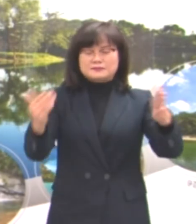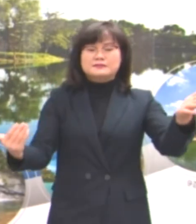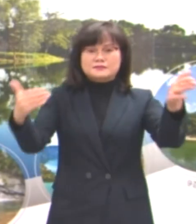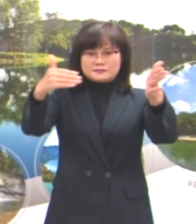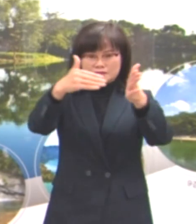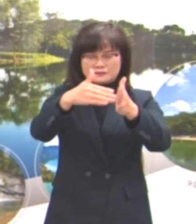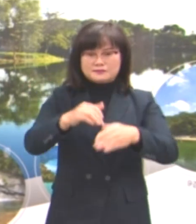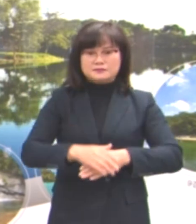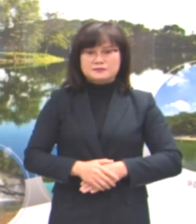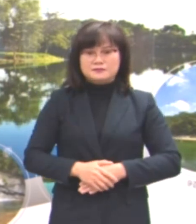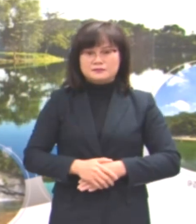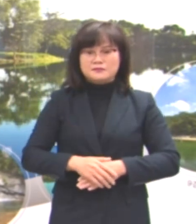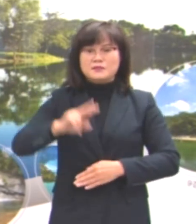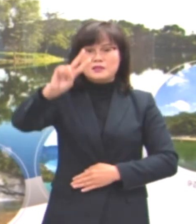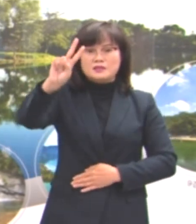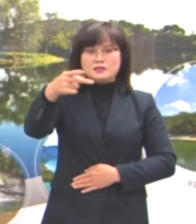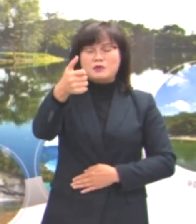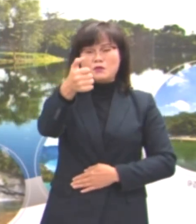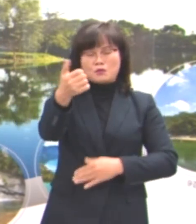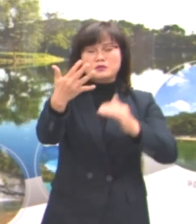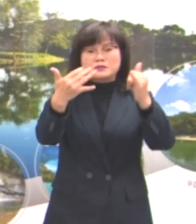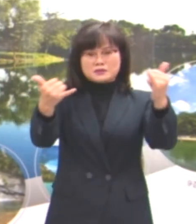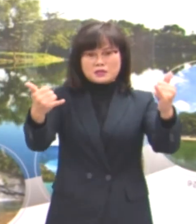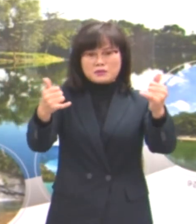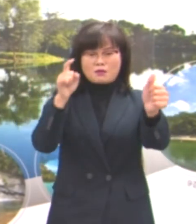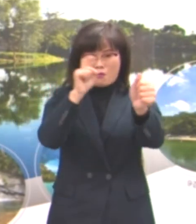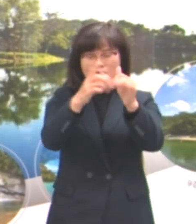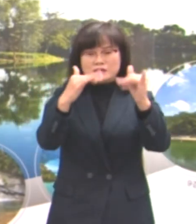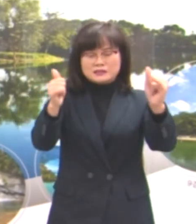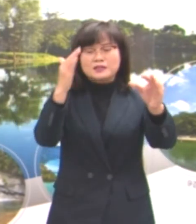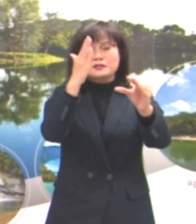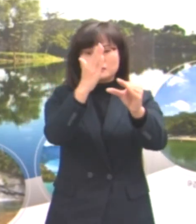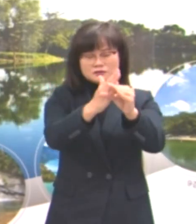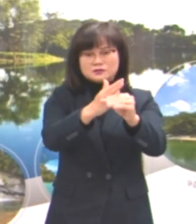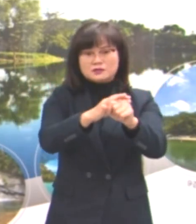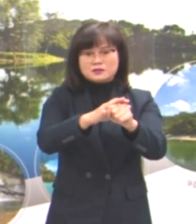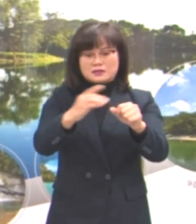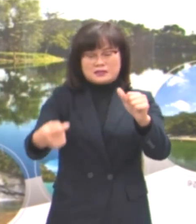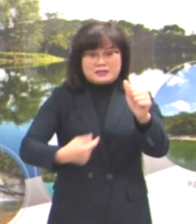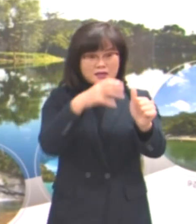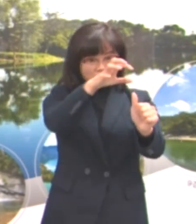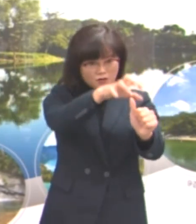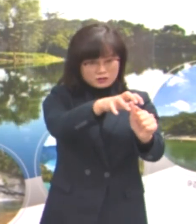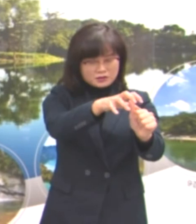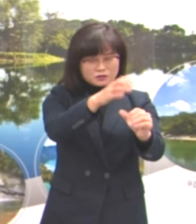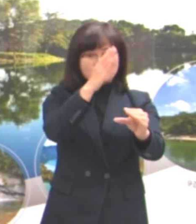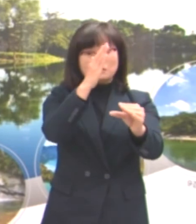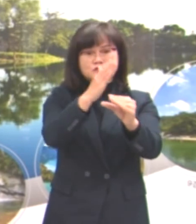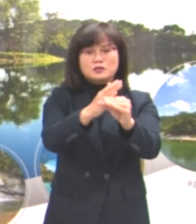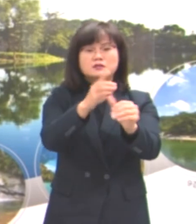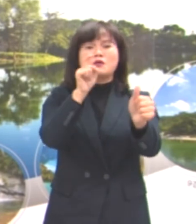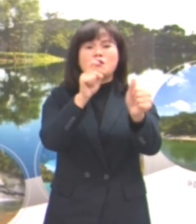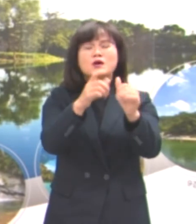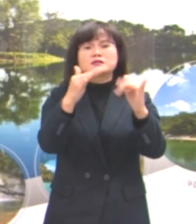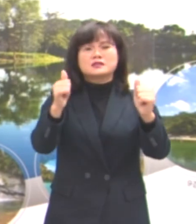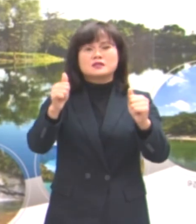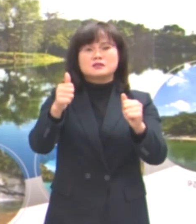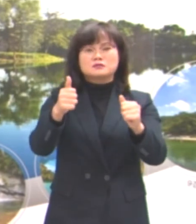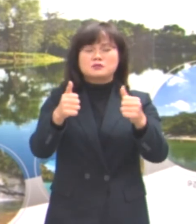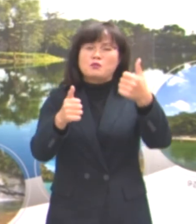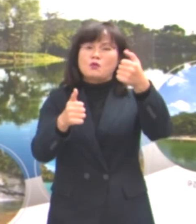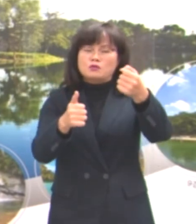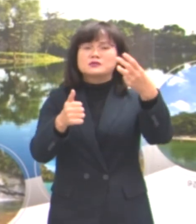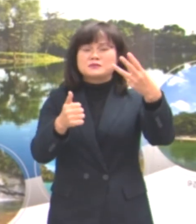현재까지 250명의 확진자 중에서 자가격리 중 확진된 확진자는 53명입니다.